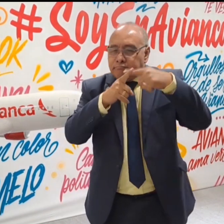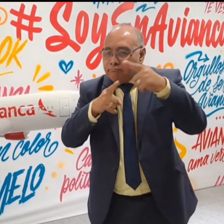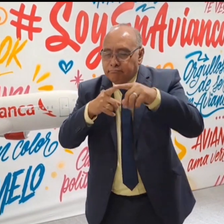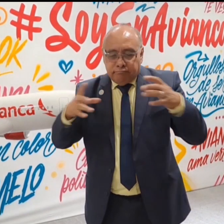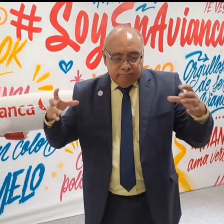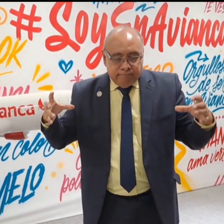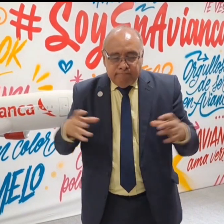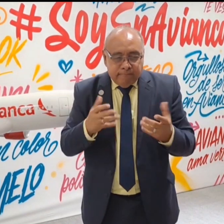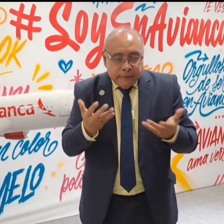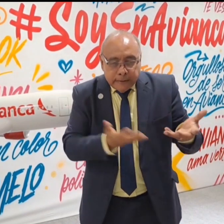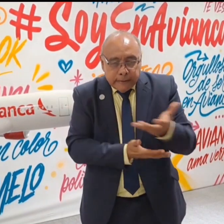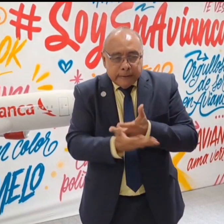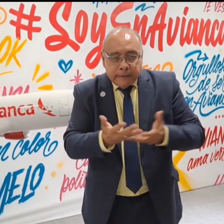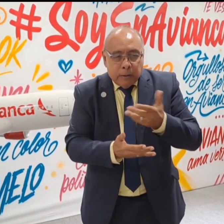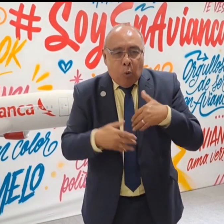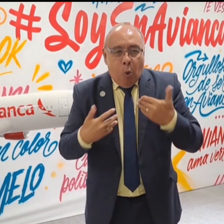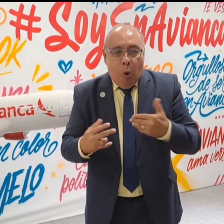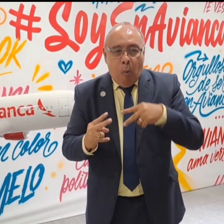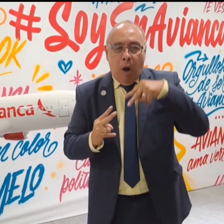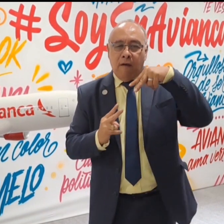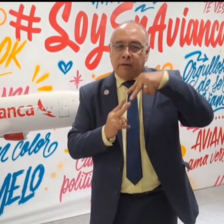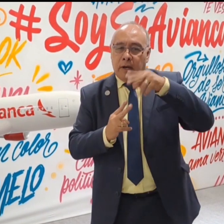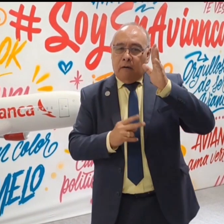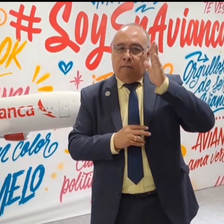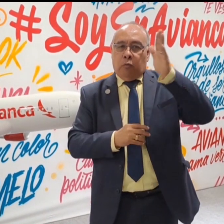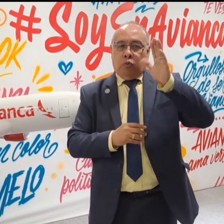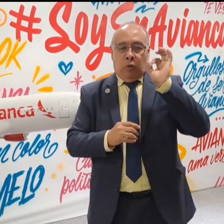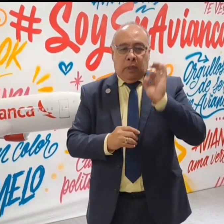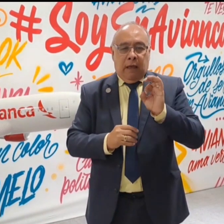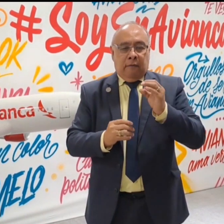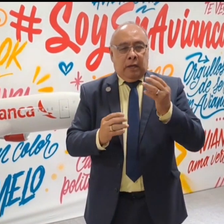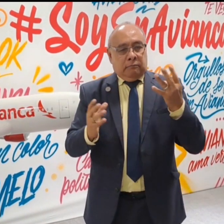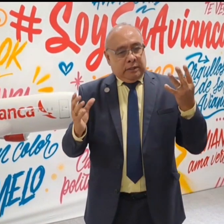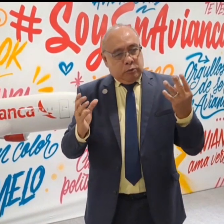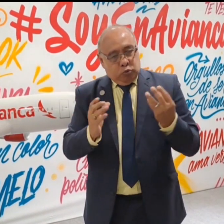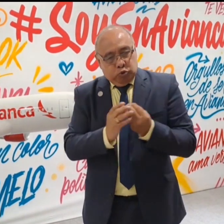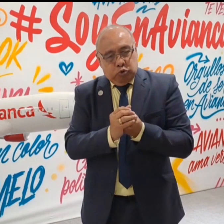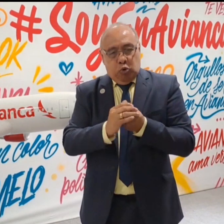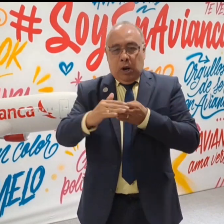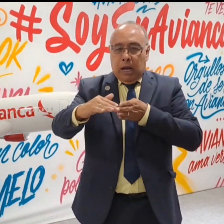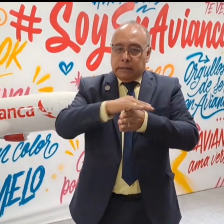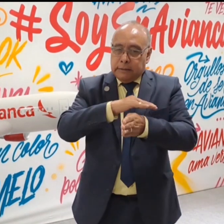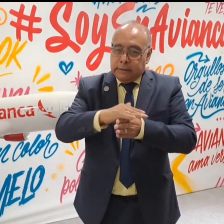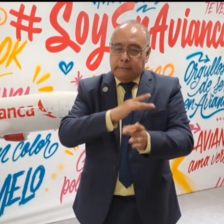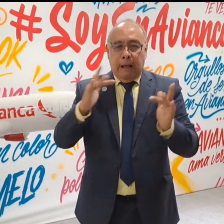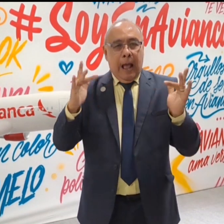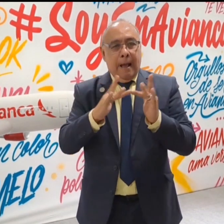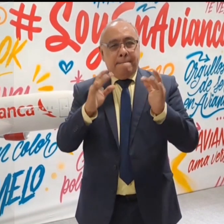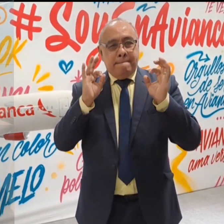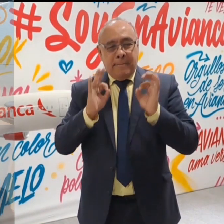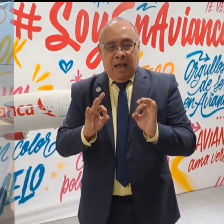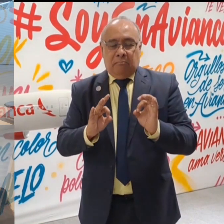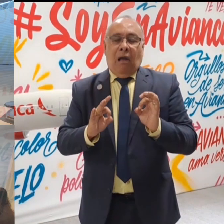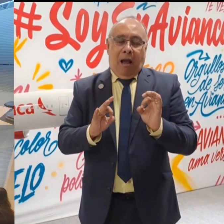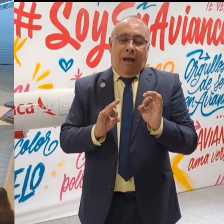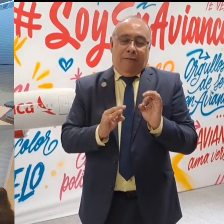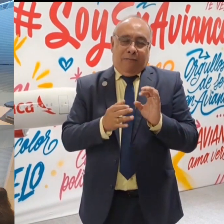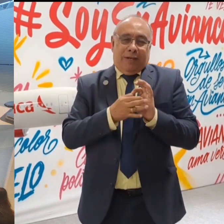Avianca dentro de sus planes a futuro debe apuntar a una adecuada inclusión y accesibilidad. Por eso, desde la